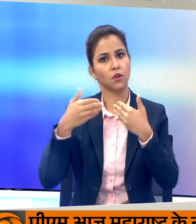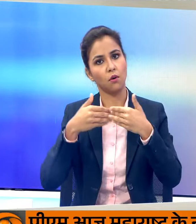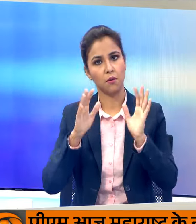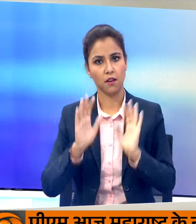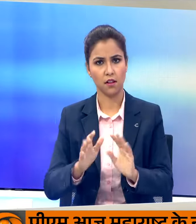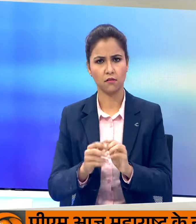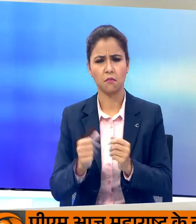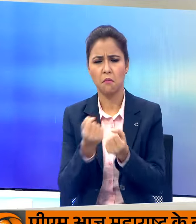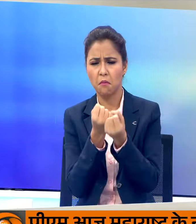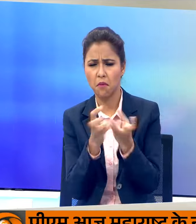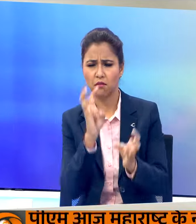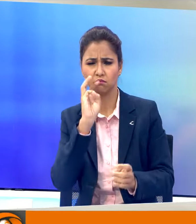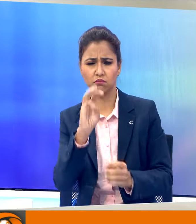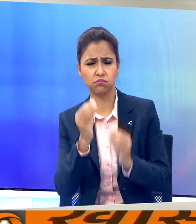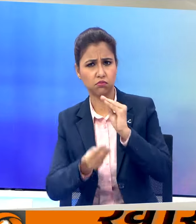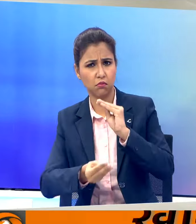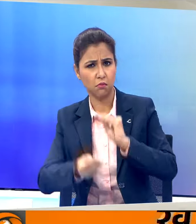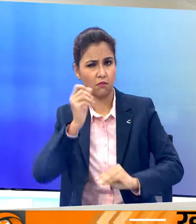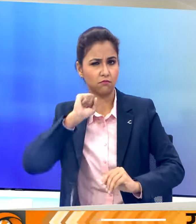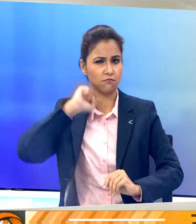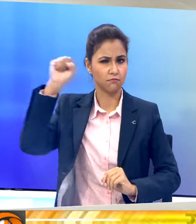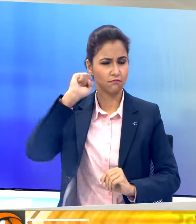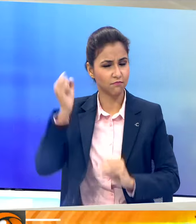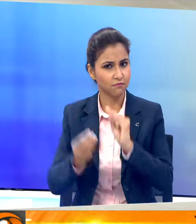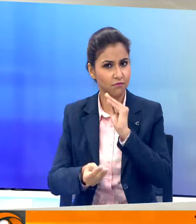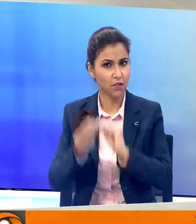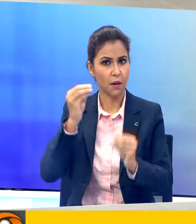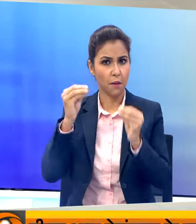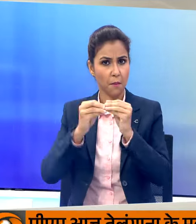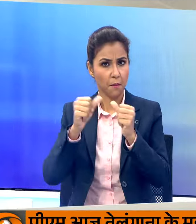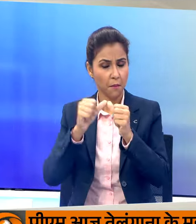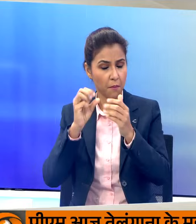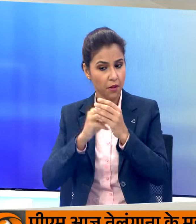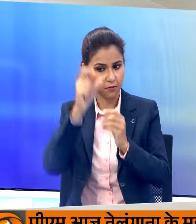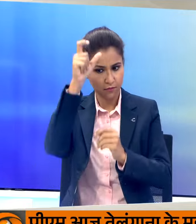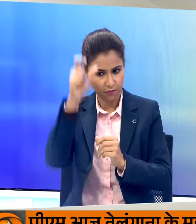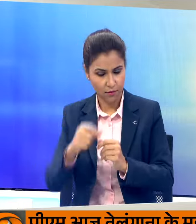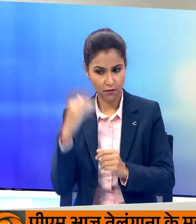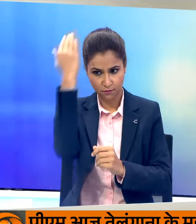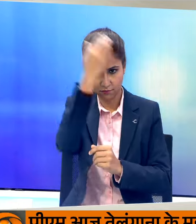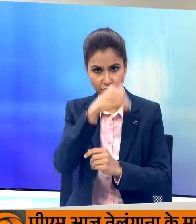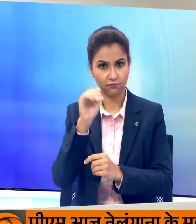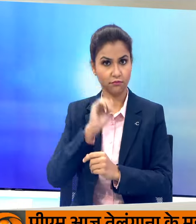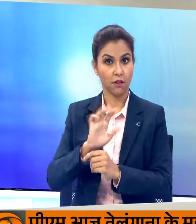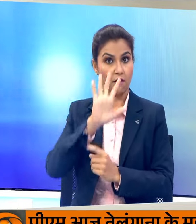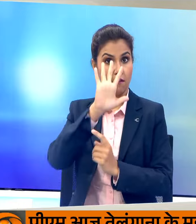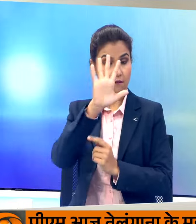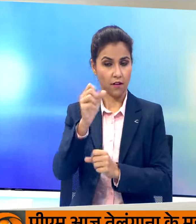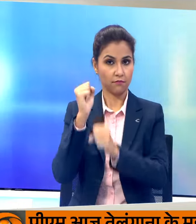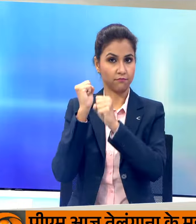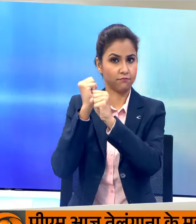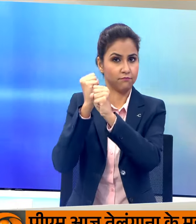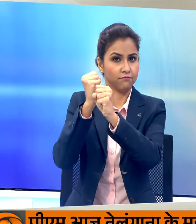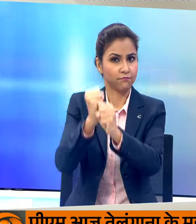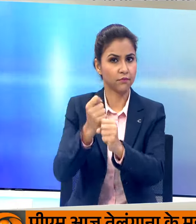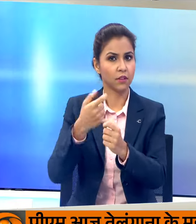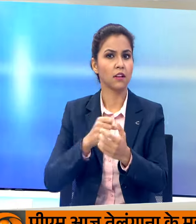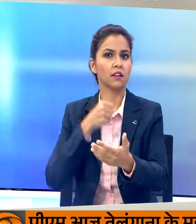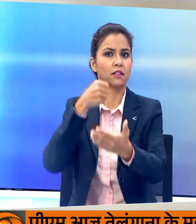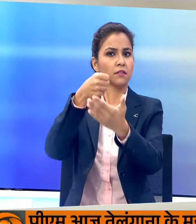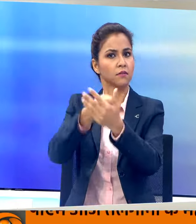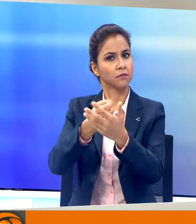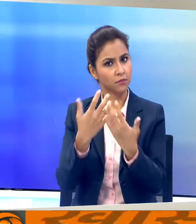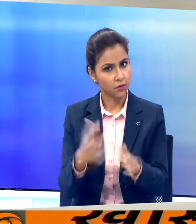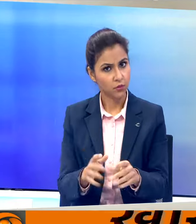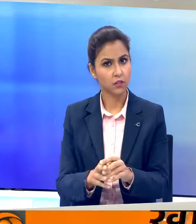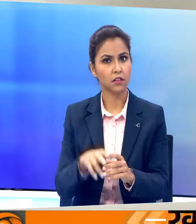हजारों श्रधालों के जैकारों के साथ बाबा केदारनाथ की पंच मुखी डोली केदारनाथ पहुँच गई है